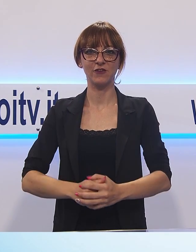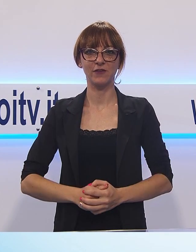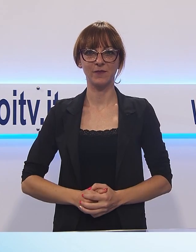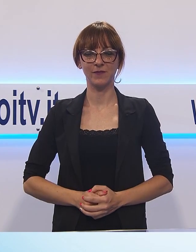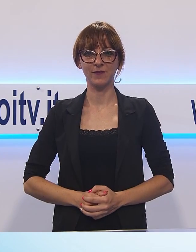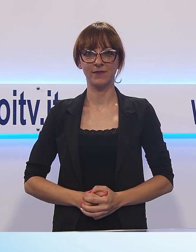Grazie. Grazie.